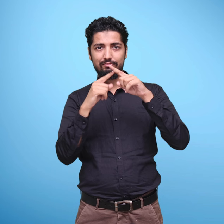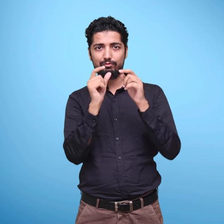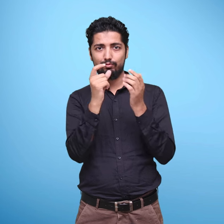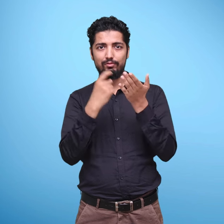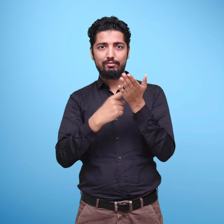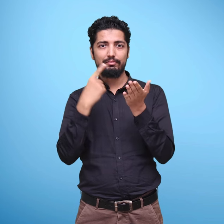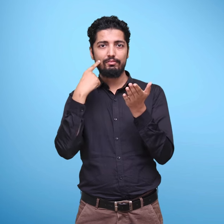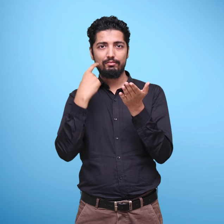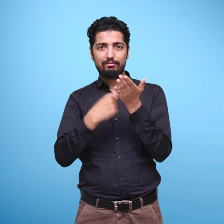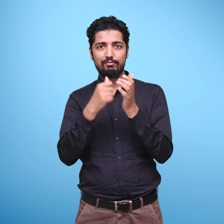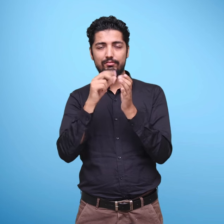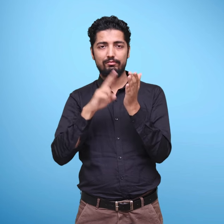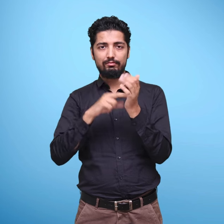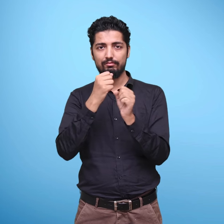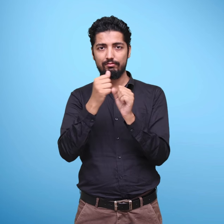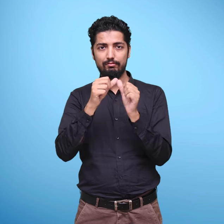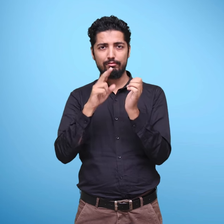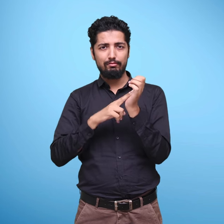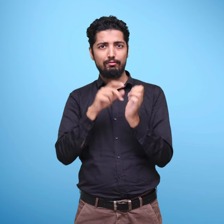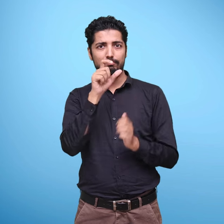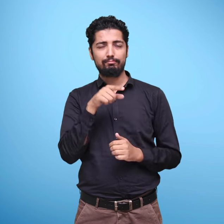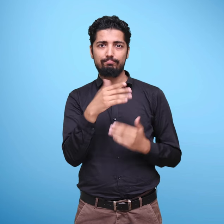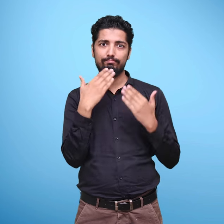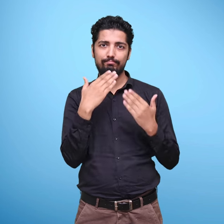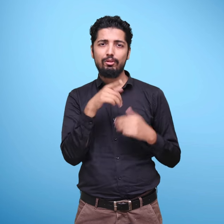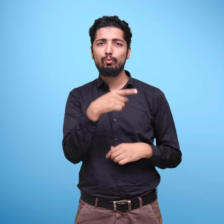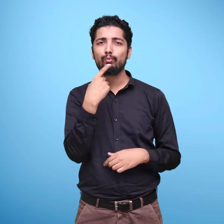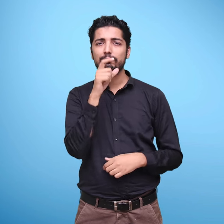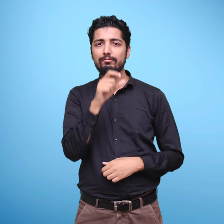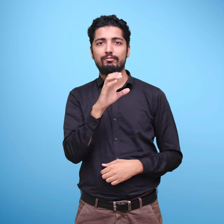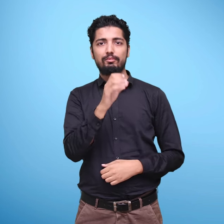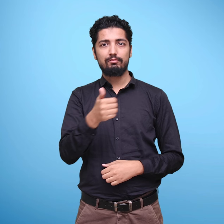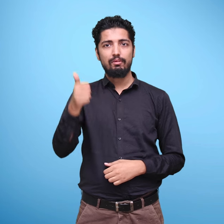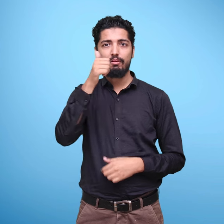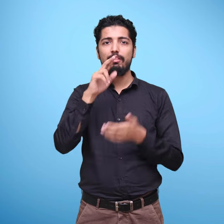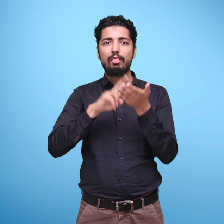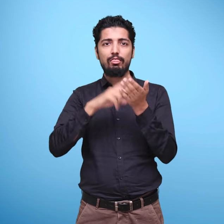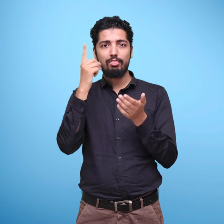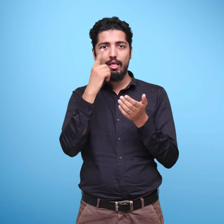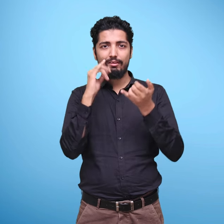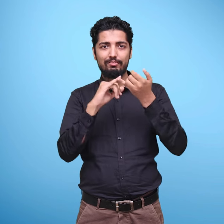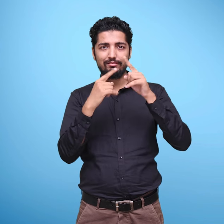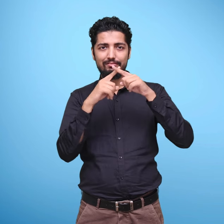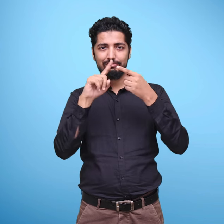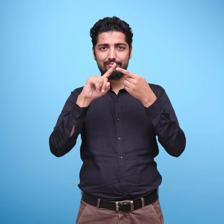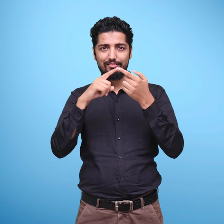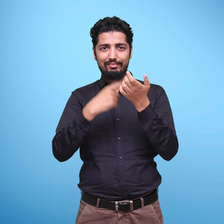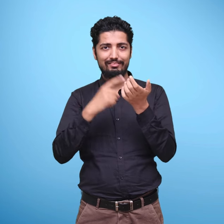अध्यक्ष डॉक्ट के कस्तूरी रंगन वह इसके सदस्यों तथा मांडेट समुह के अध्यक्ष प्रफैसर